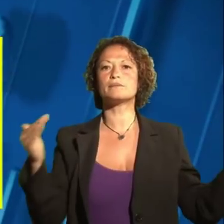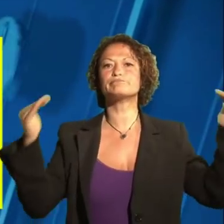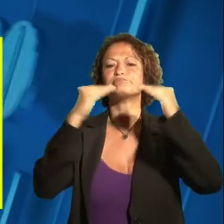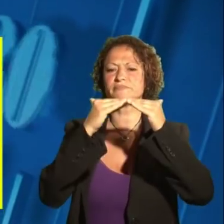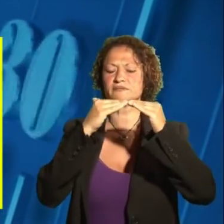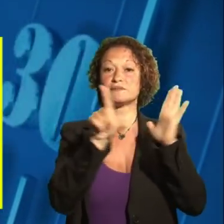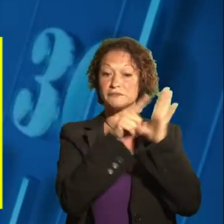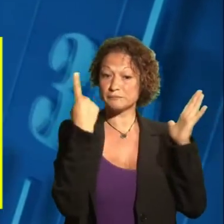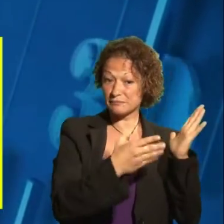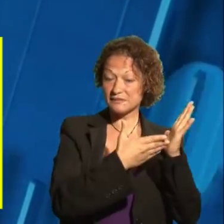capitale investito dal gestore.